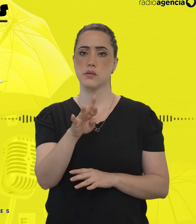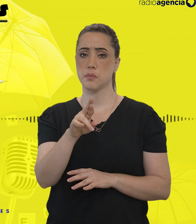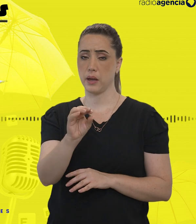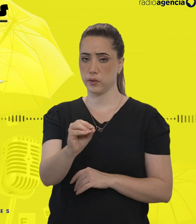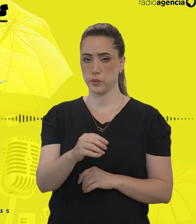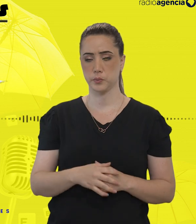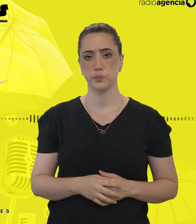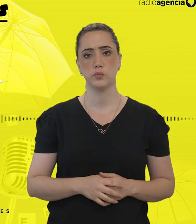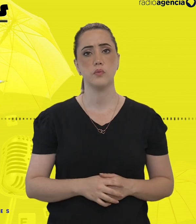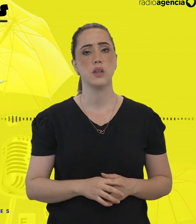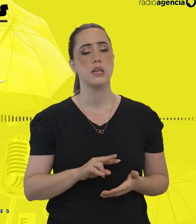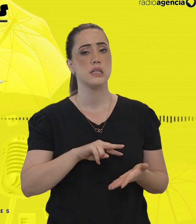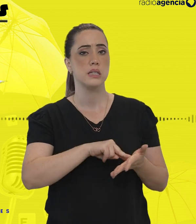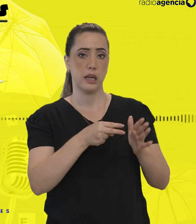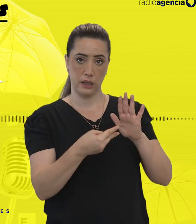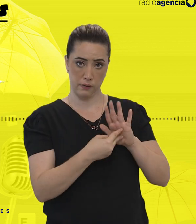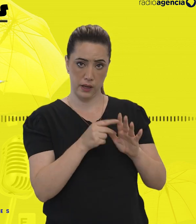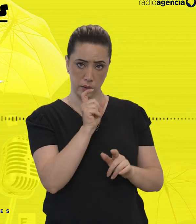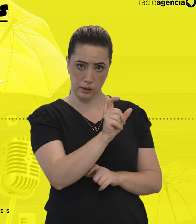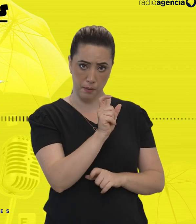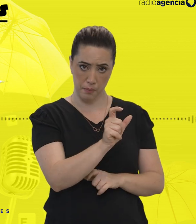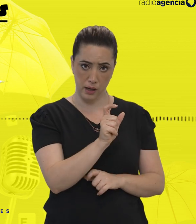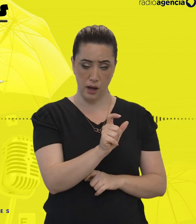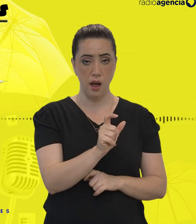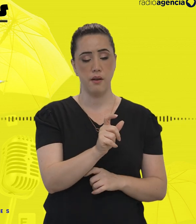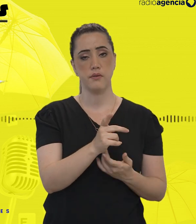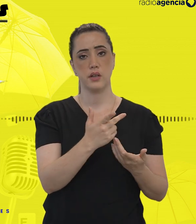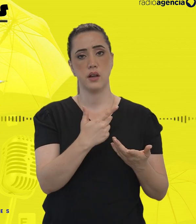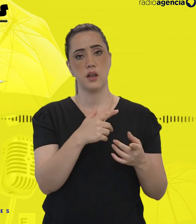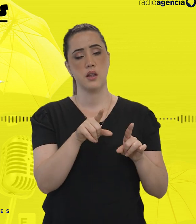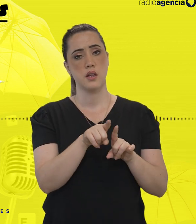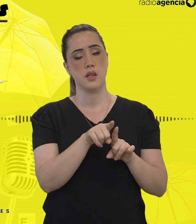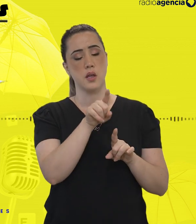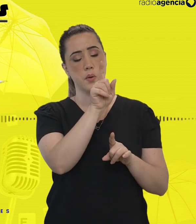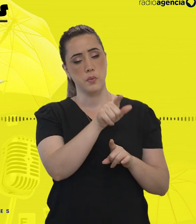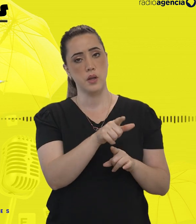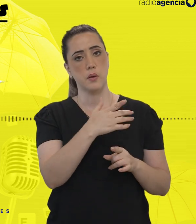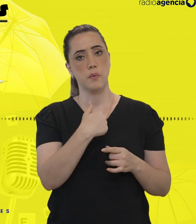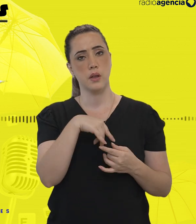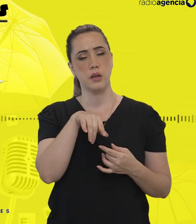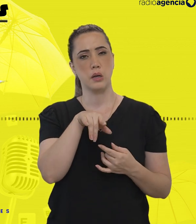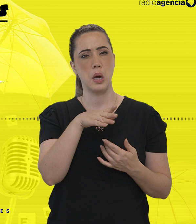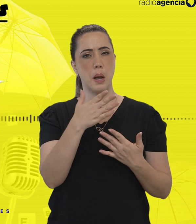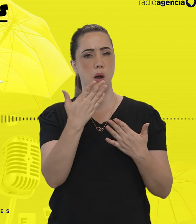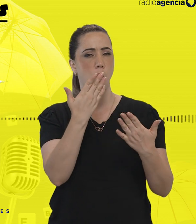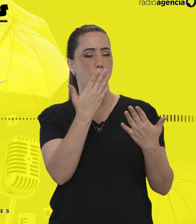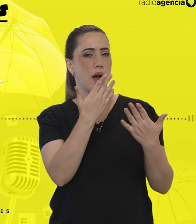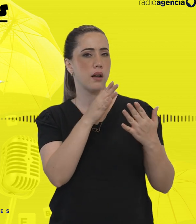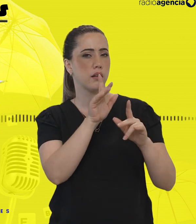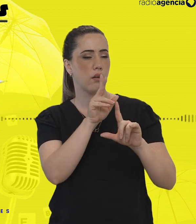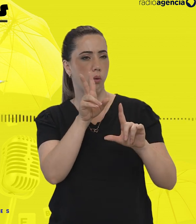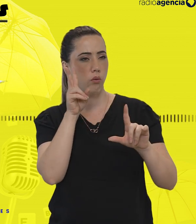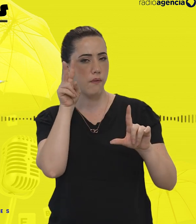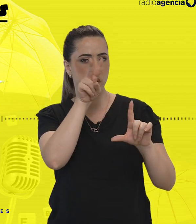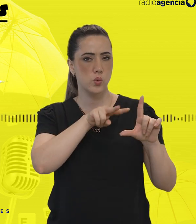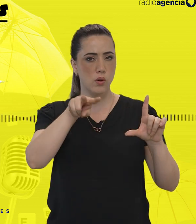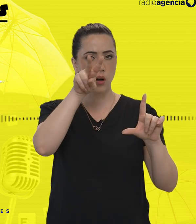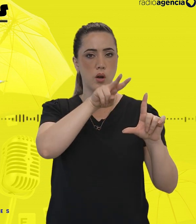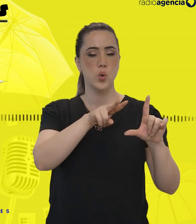dicionário para espectro. Substantivo masculino. Imagem corpórea de alguém falecido. Fantasma.